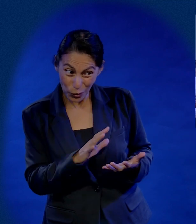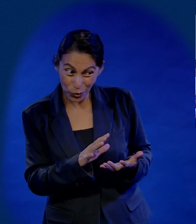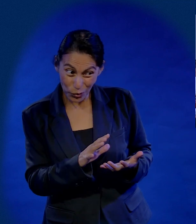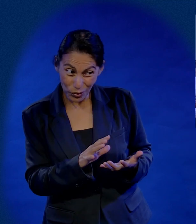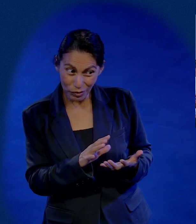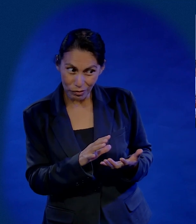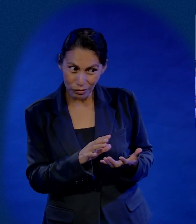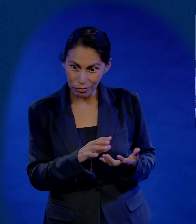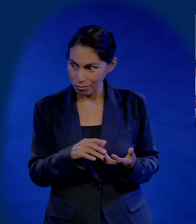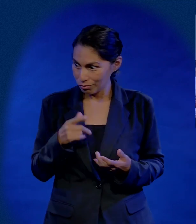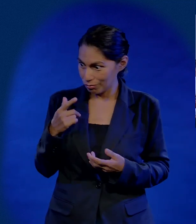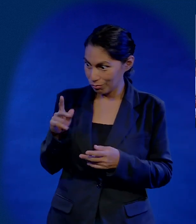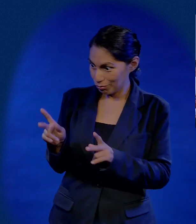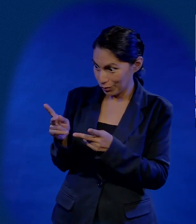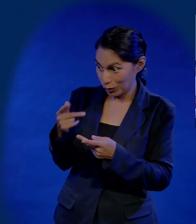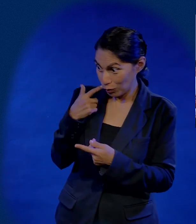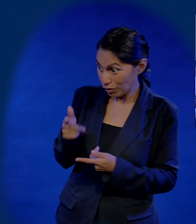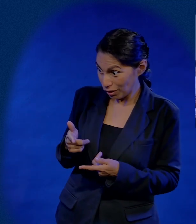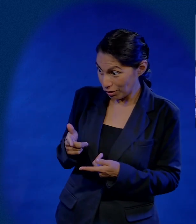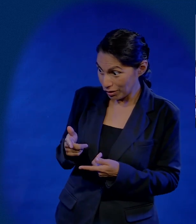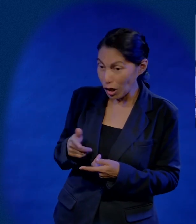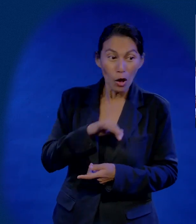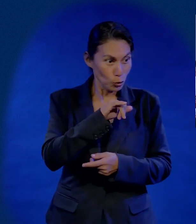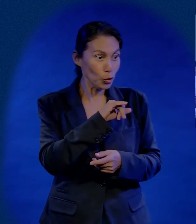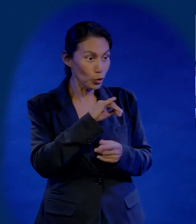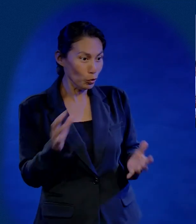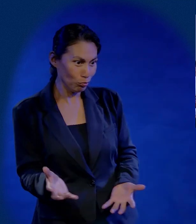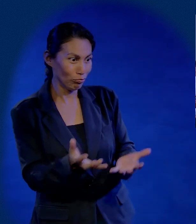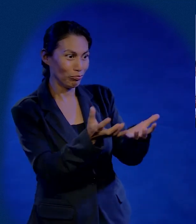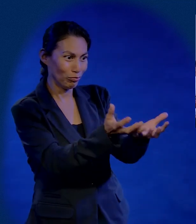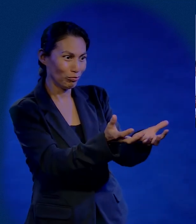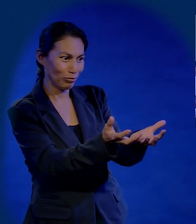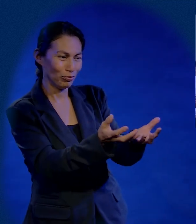¿Todos? ¿Todos? ¿O no me los quieres vender? No, sí, todos. Todos.